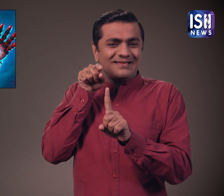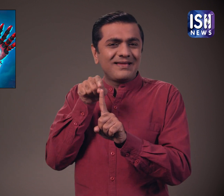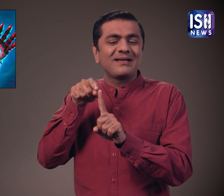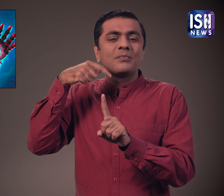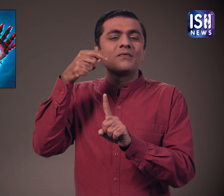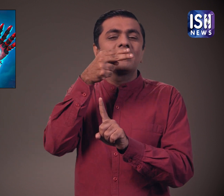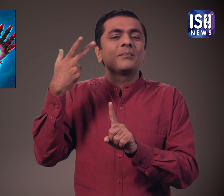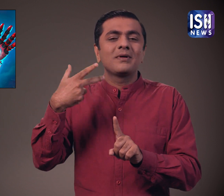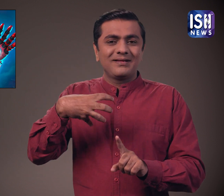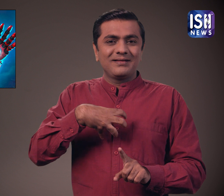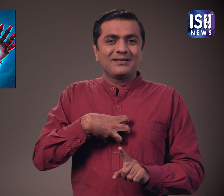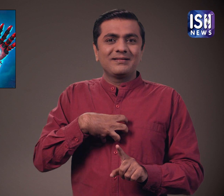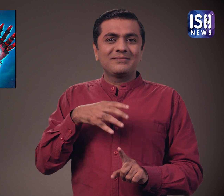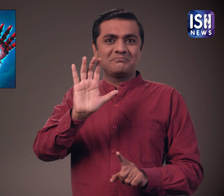आयन मैन से की